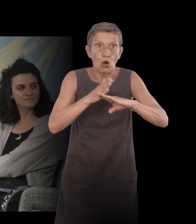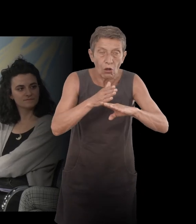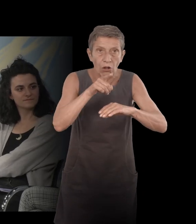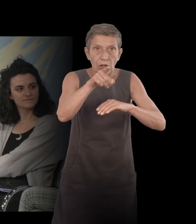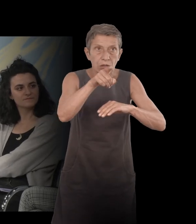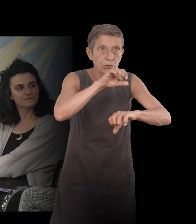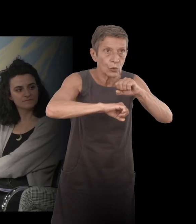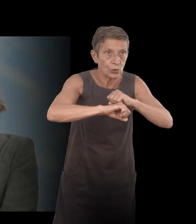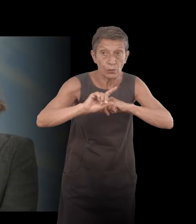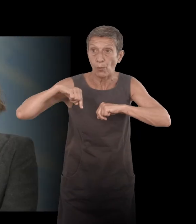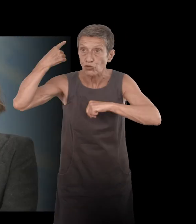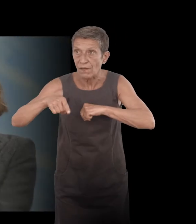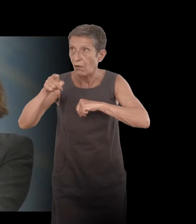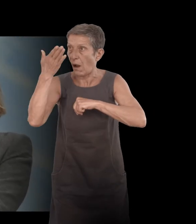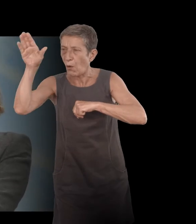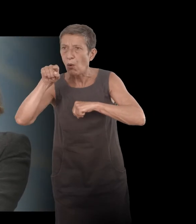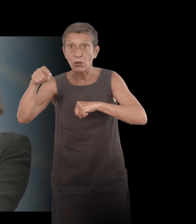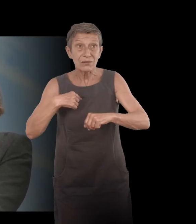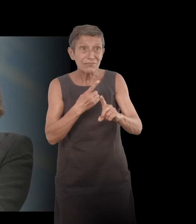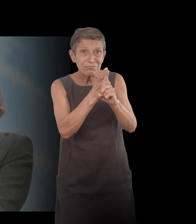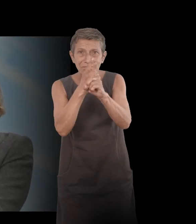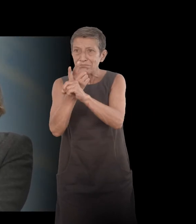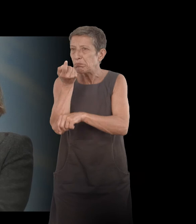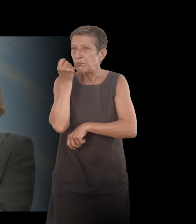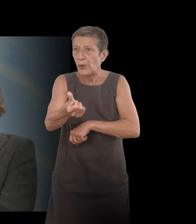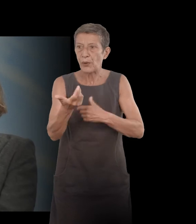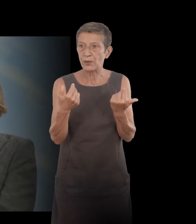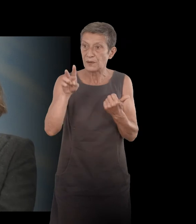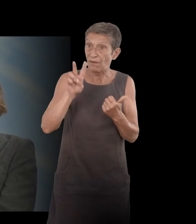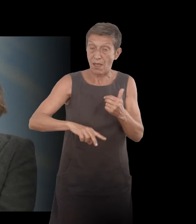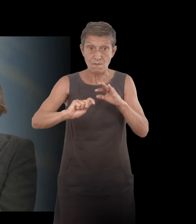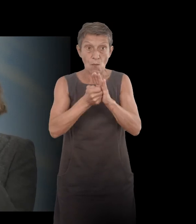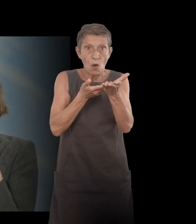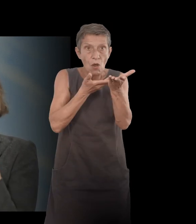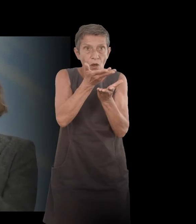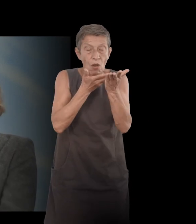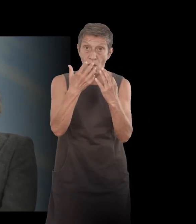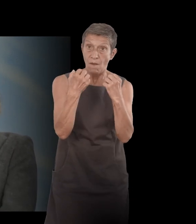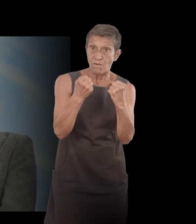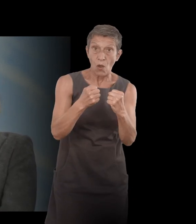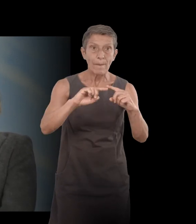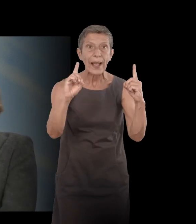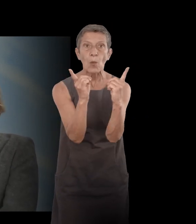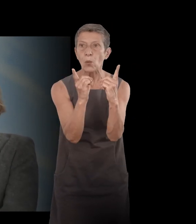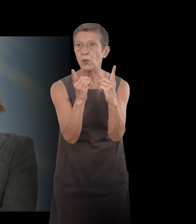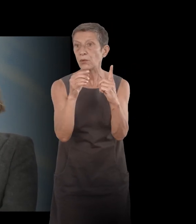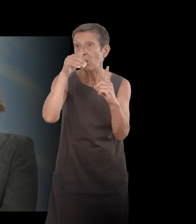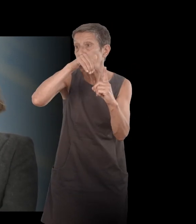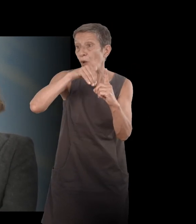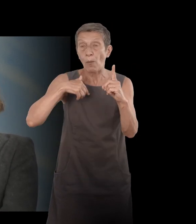très peu, c'est très important, voilà, ce moment d'échange il est intense mais en même temps il est court donc on peut y projeter vraiment beaucoup de choses. C'est pour ça